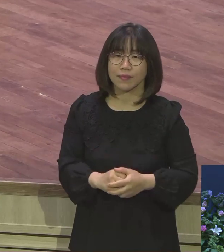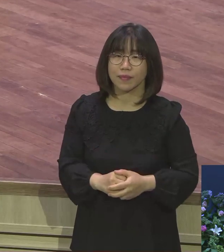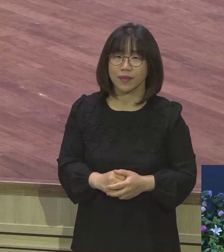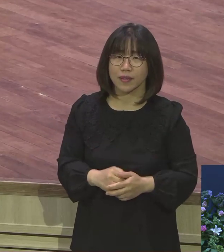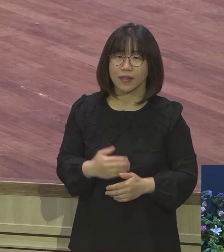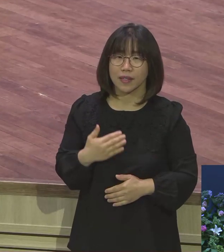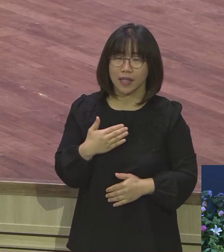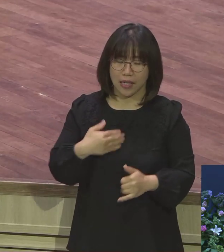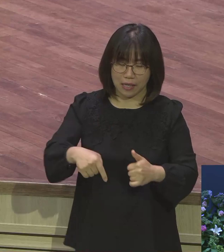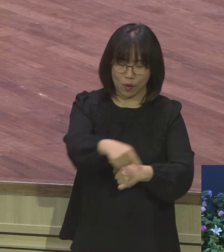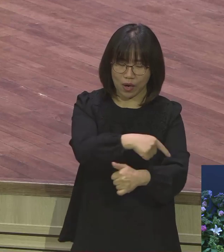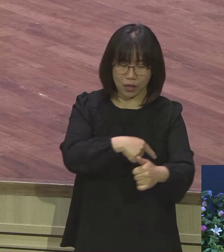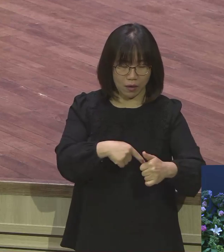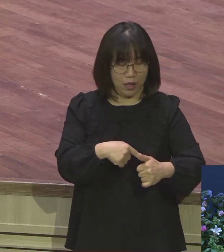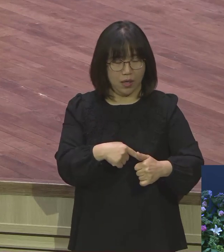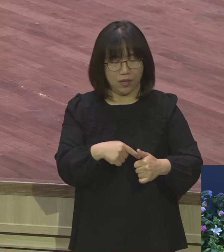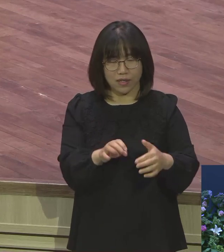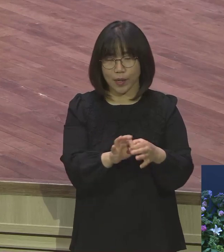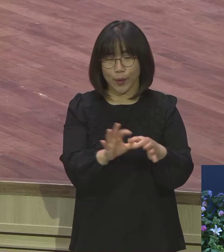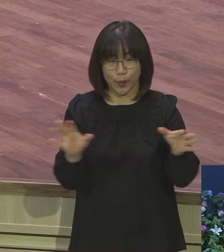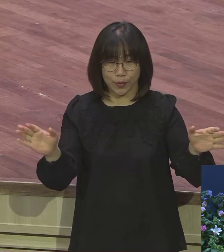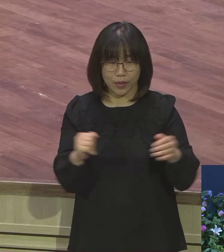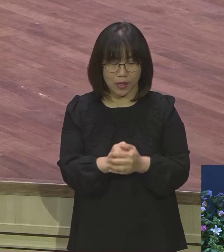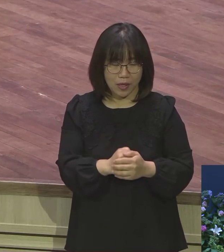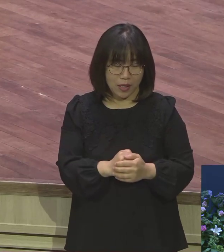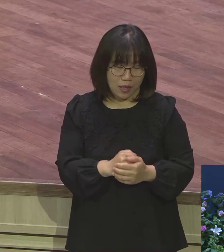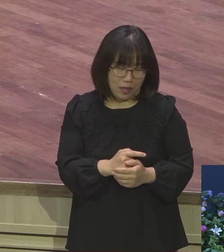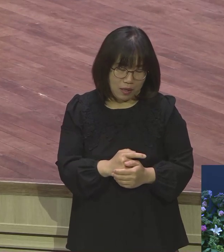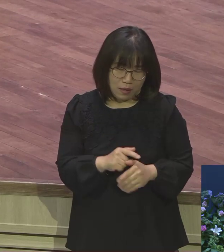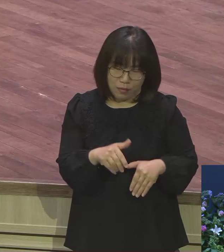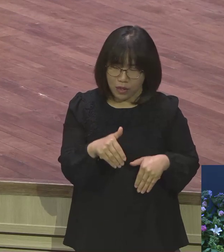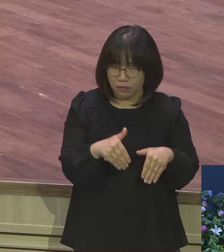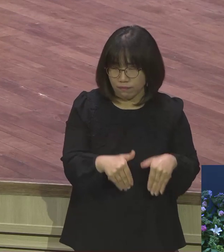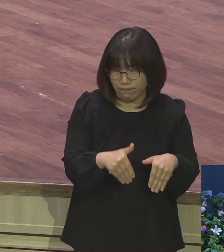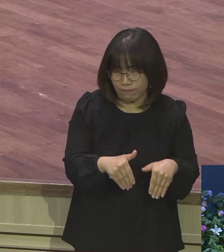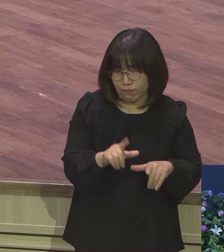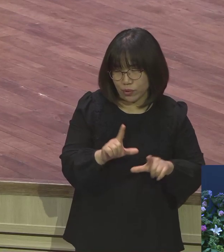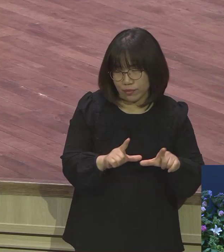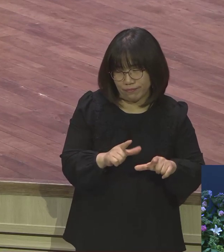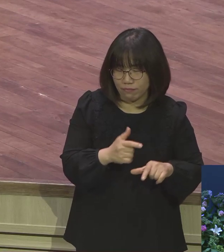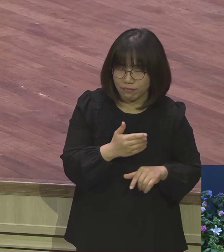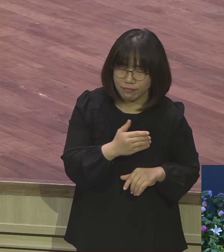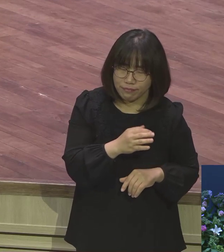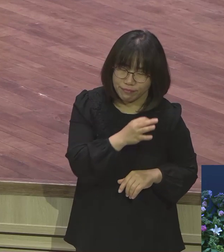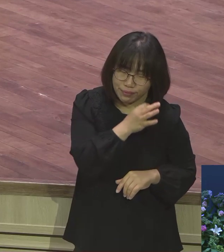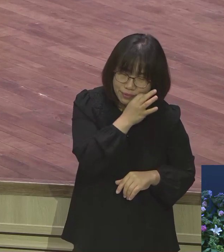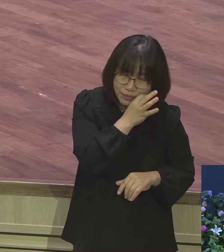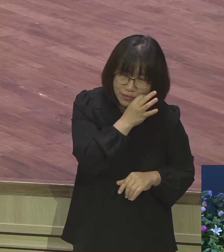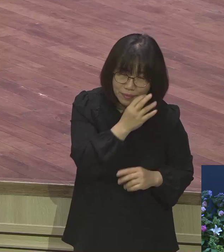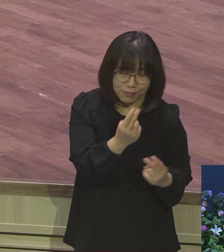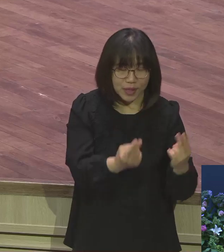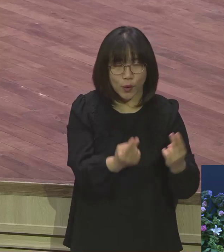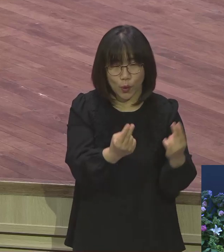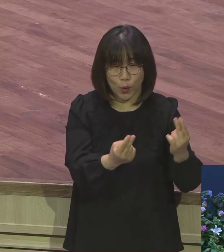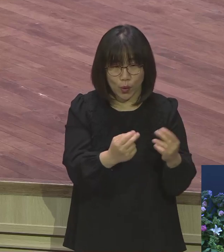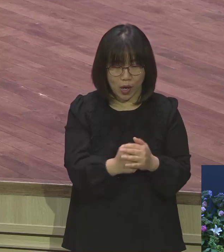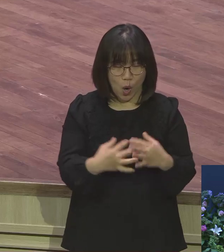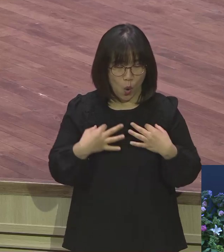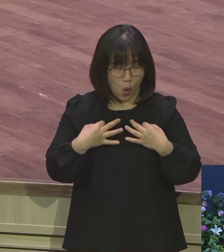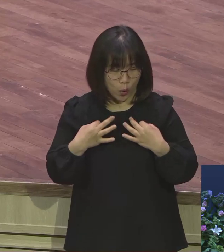세상 사람도 그렇잖아요. 아이고 뭐 갖추 안쪽 팔려서 뭐 어쩌고 저 자존심 상해서 뭐 비교하고 뭐 옷을 멀리 보내고 뭐 뭐